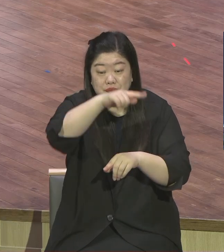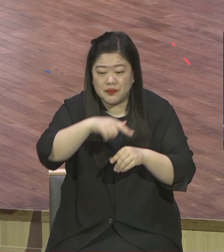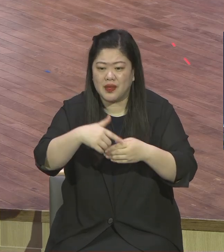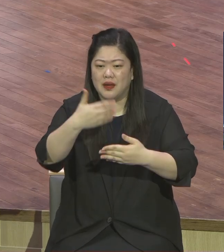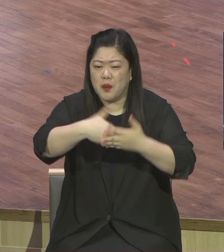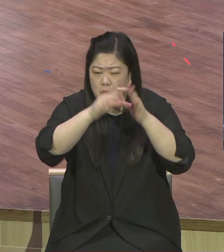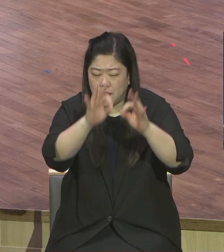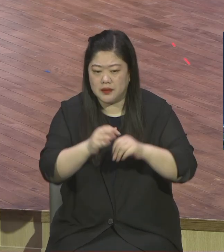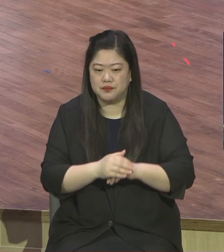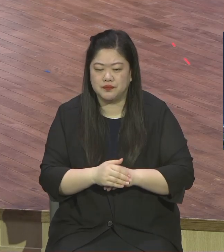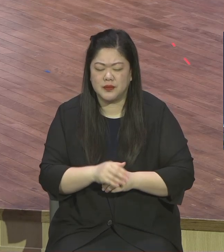제가 전도해보면